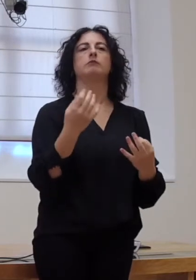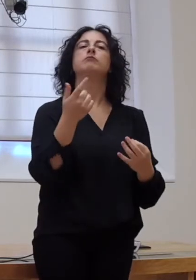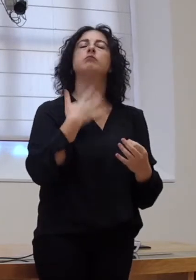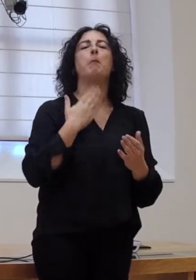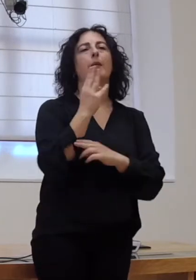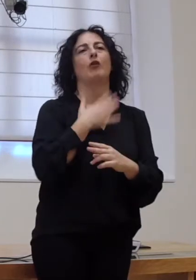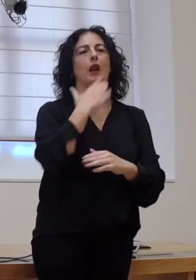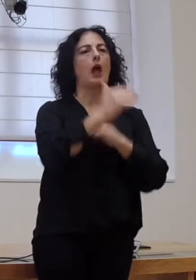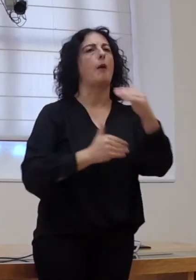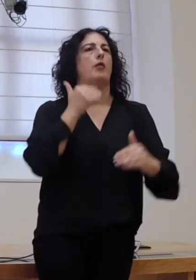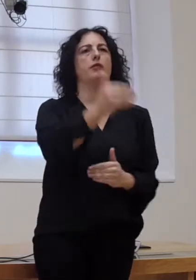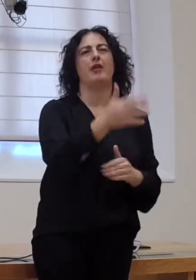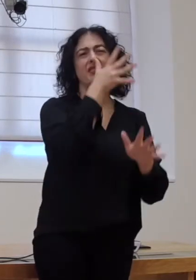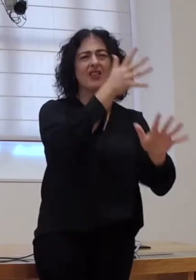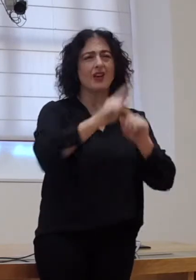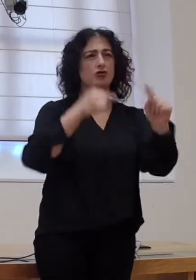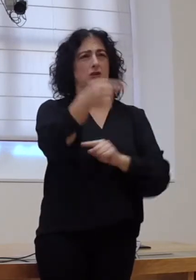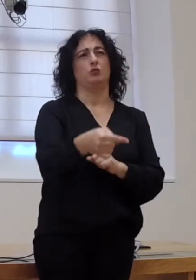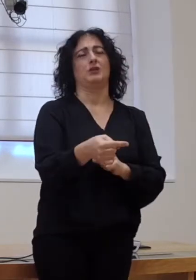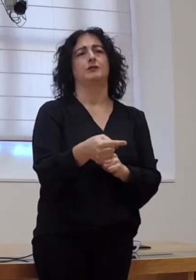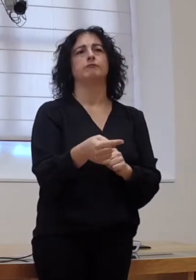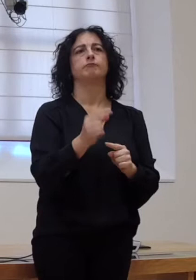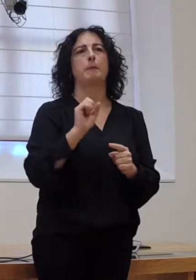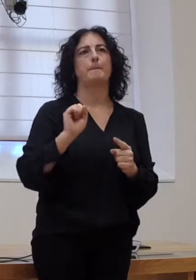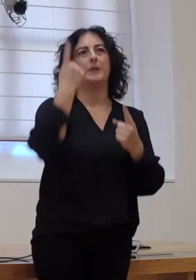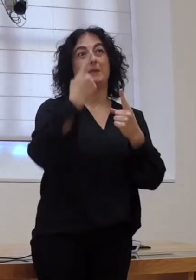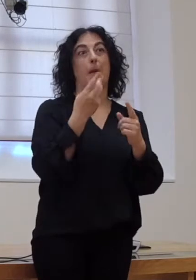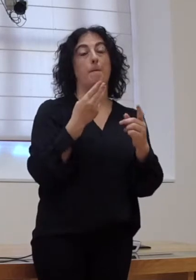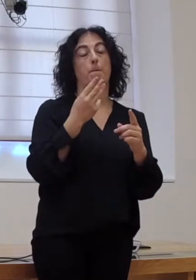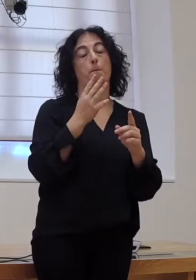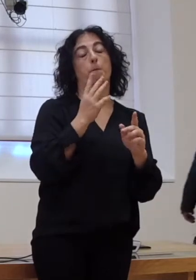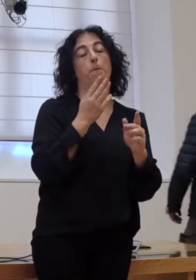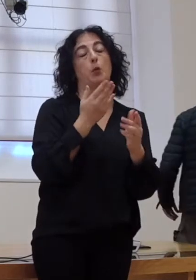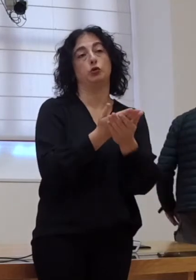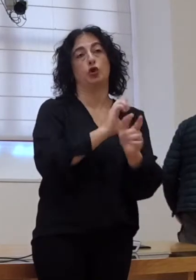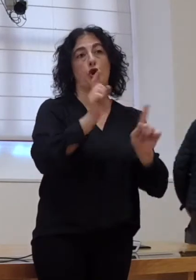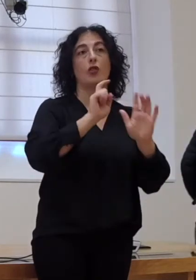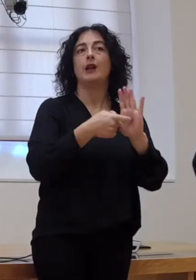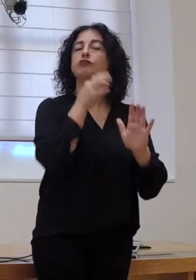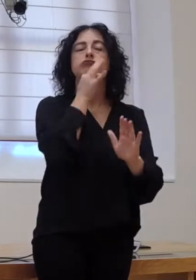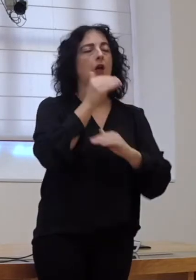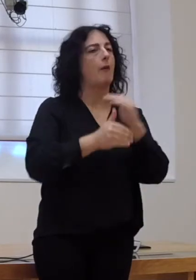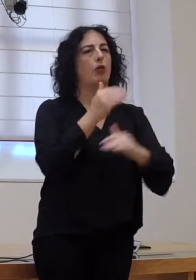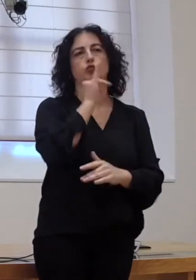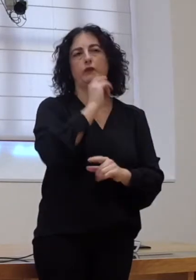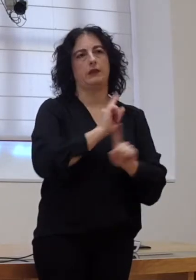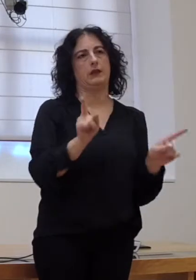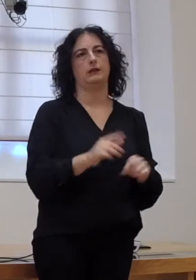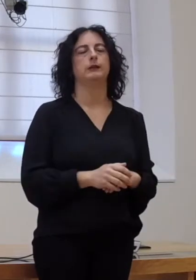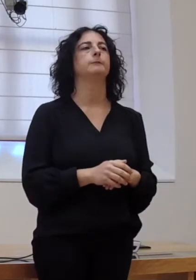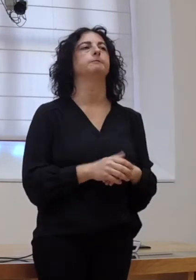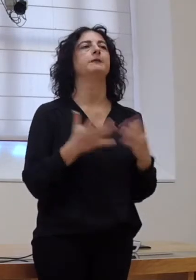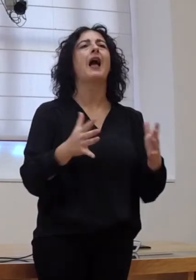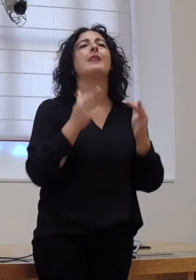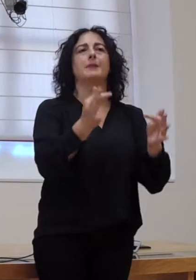e que, pois, máis de dez anos despois, na primeira PNL aprobada nese sentido, pois, non se avanzou o suficiente. Pero é